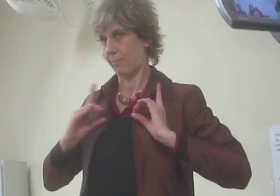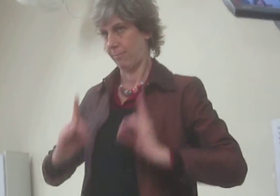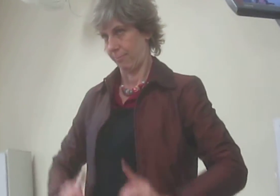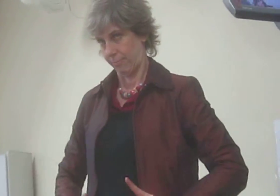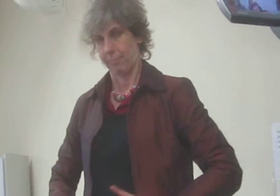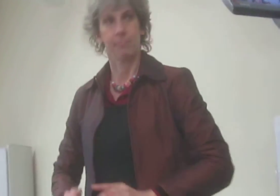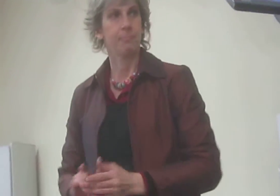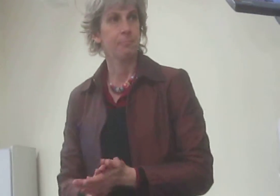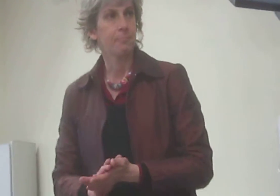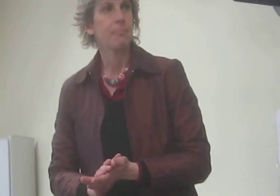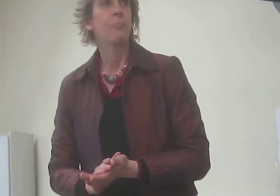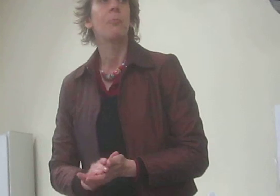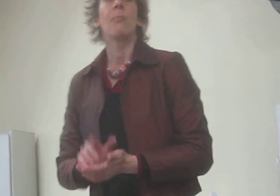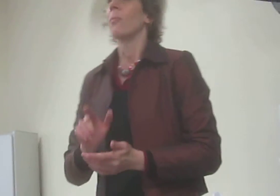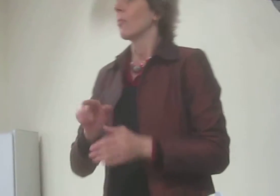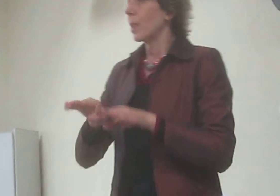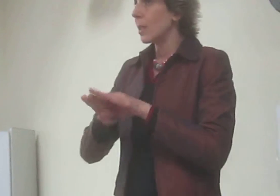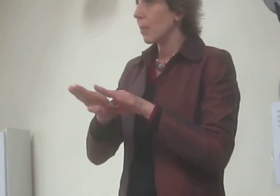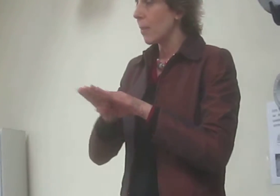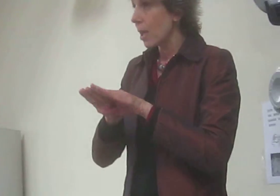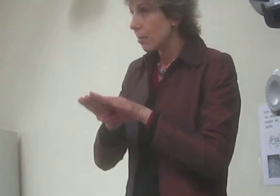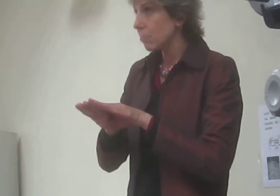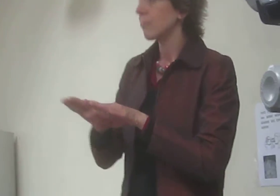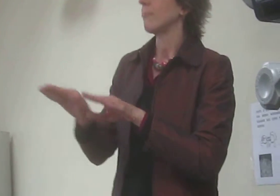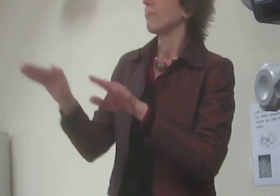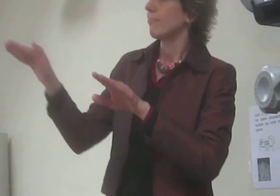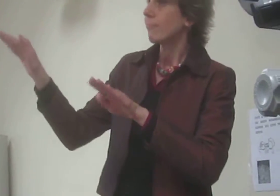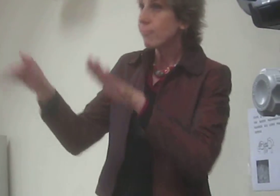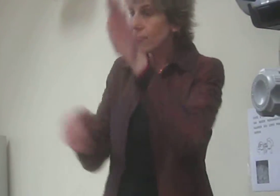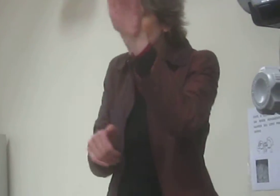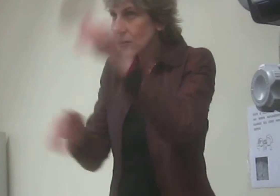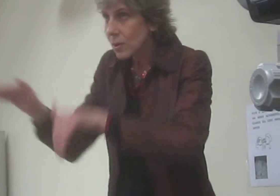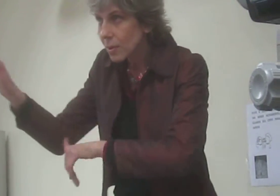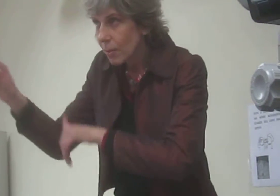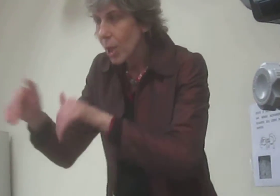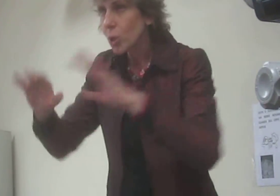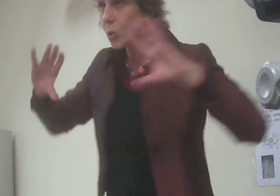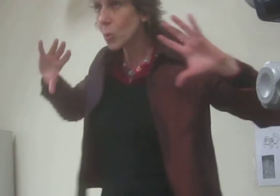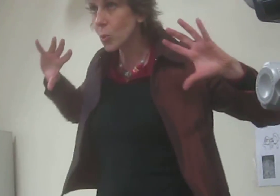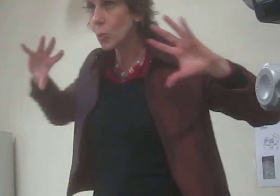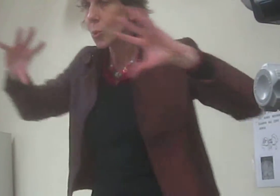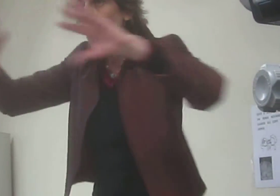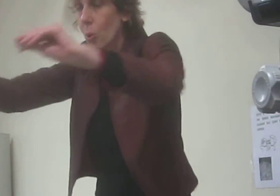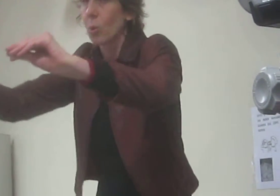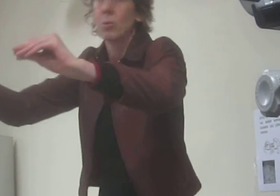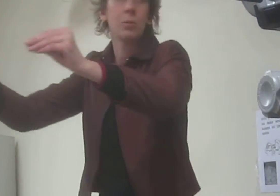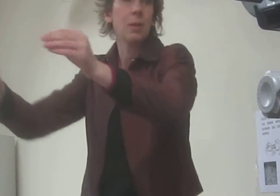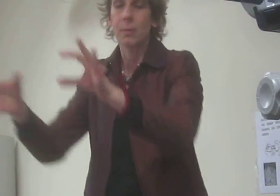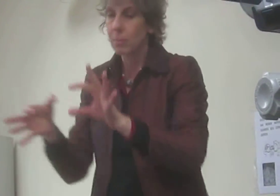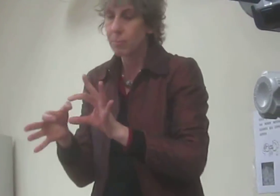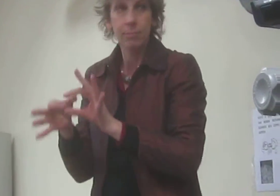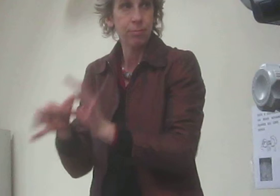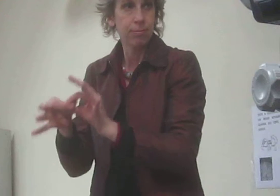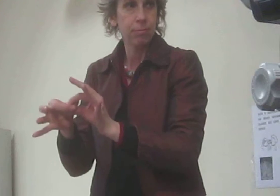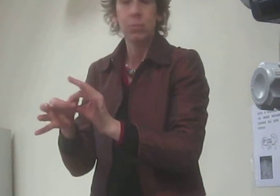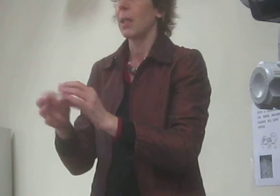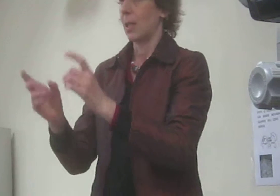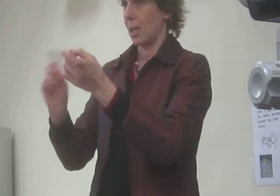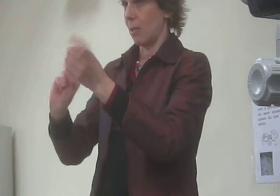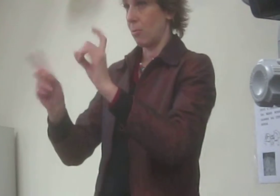Grande Curitiba. E convocamos todos vocês a participarem junto conosco, tanto nas reuniões da secretaria, quanto